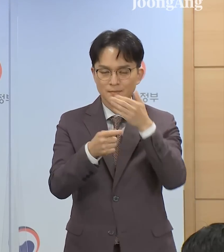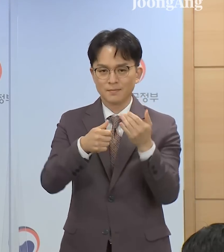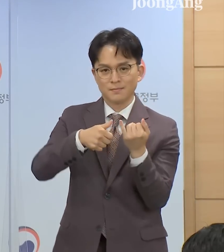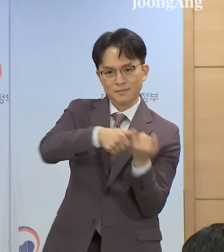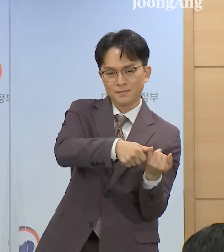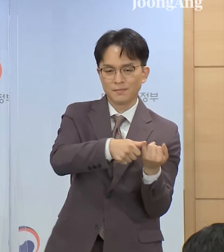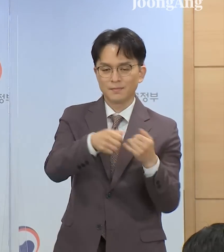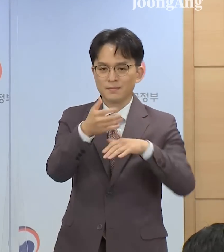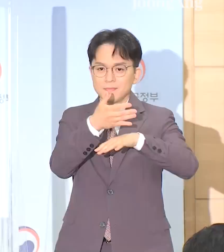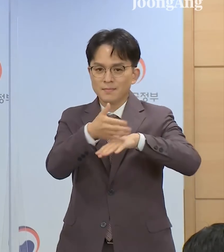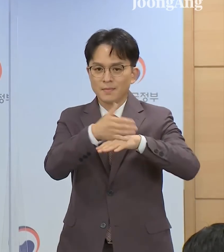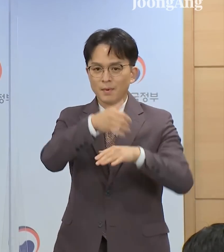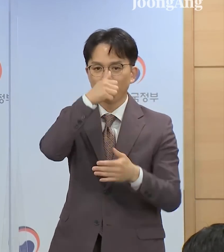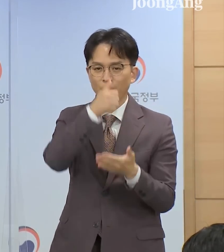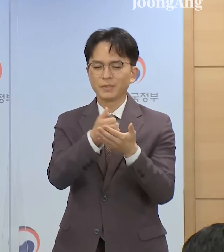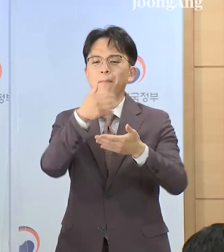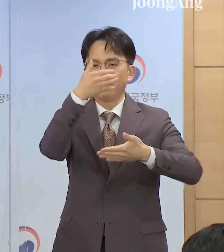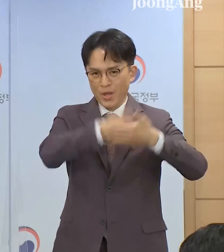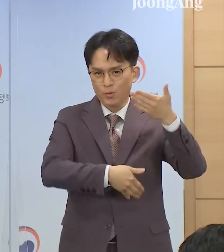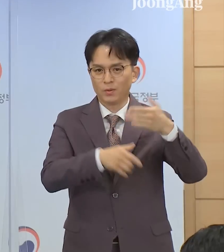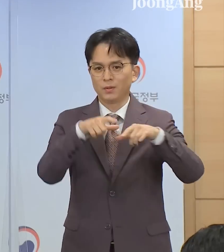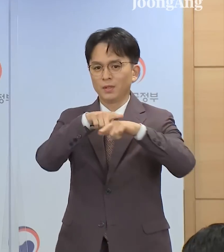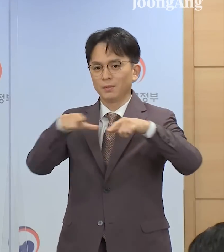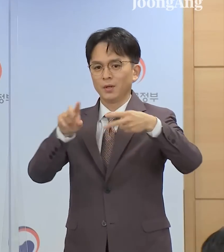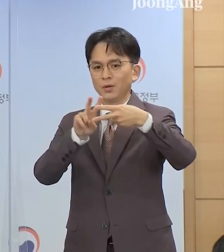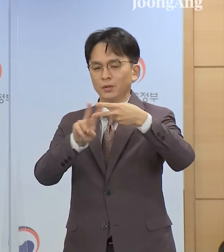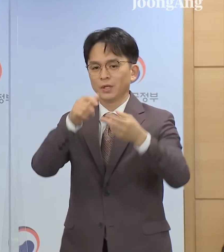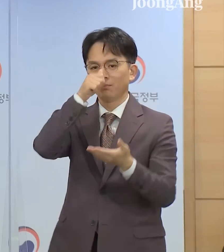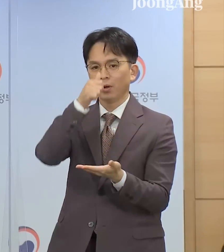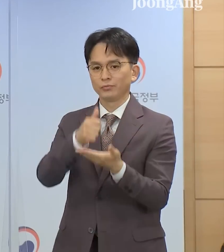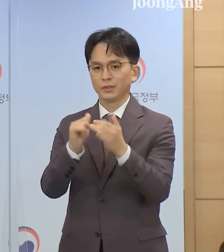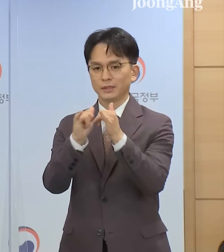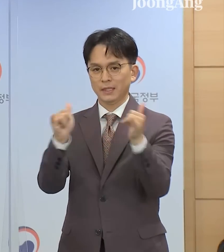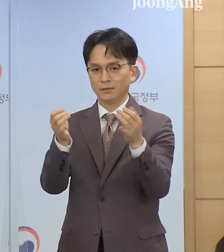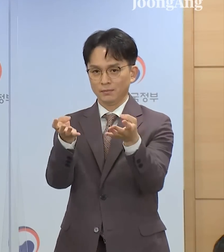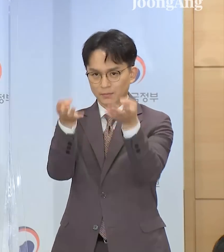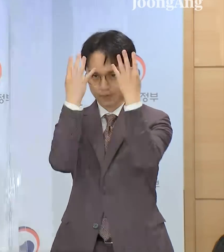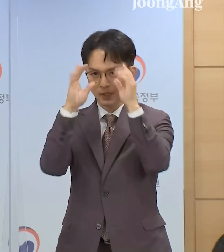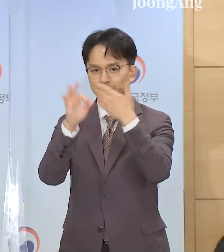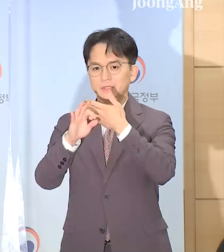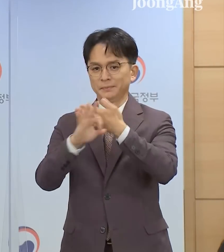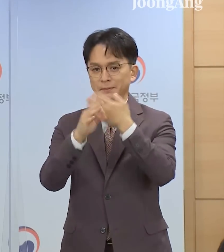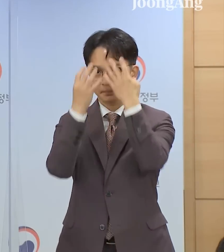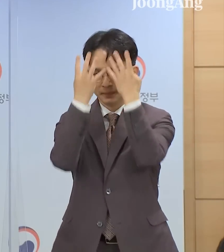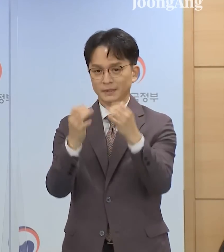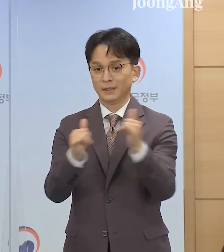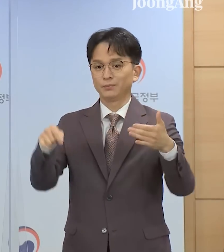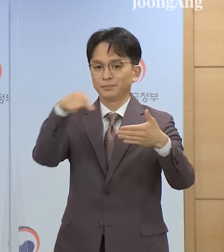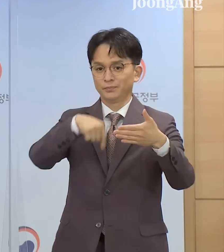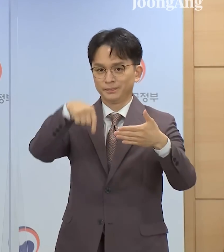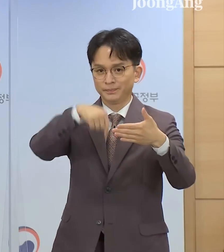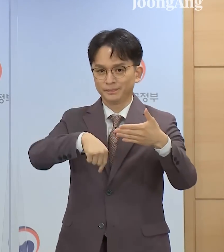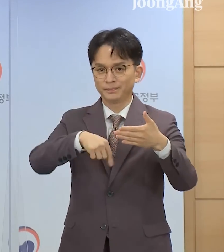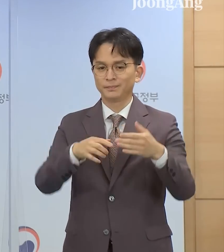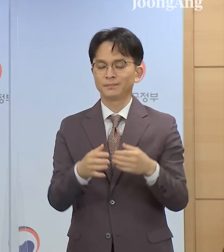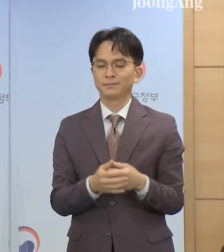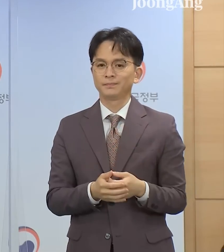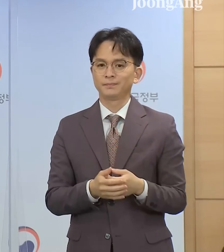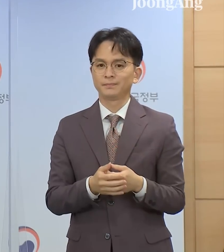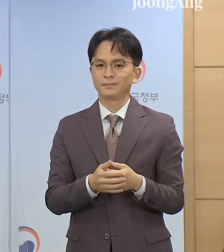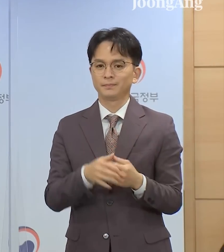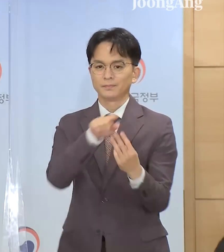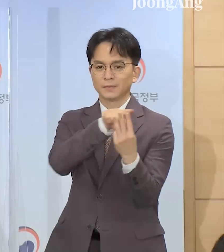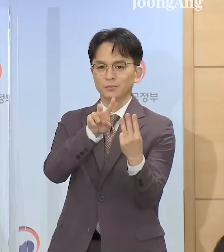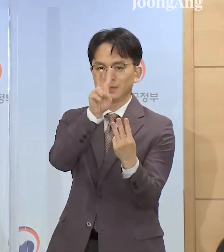조직폭력범죄 등을 제외한 일반 형사범의 수형자와 가석방자 중에서 일정 형기 이상을